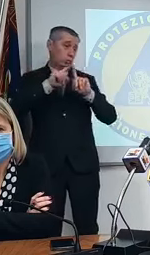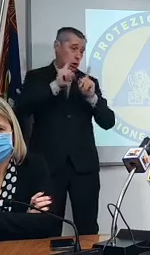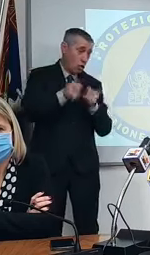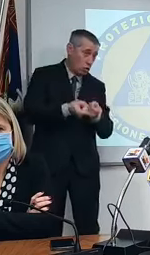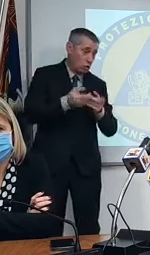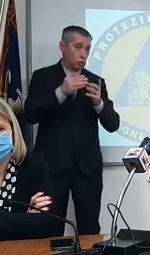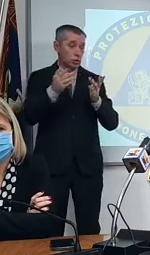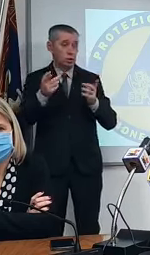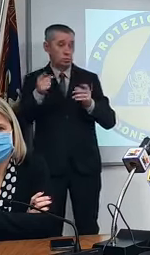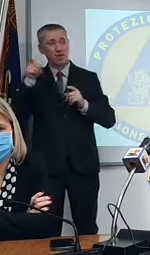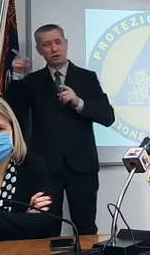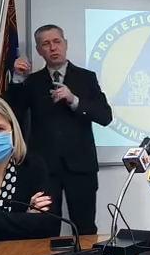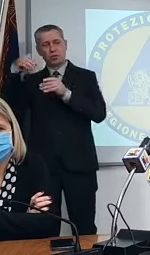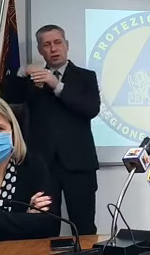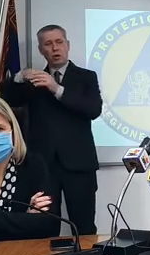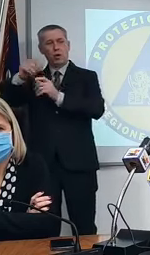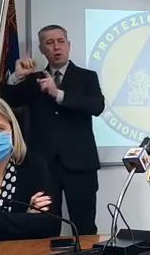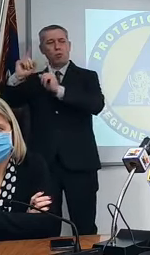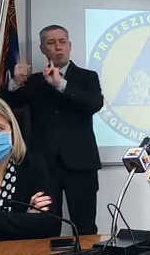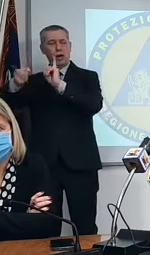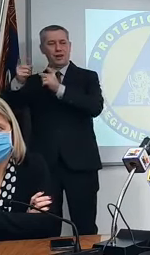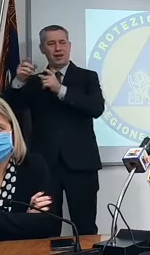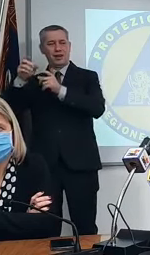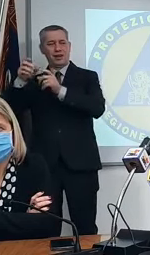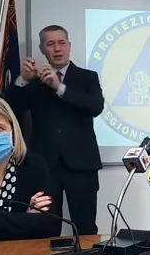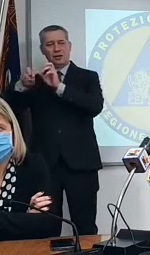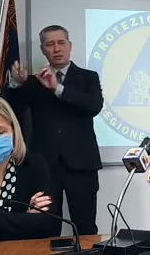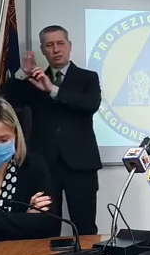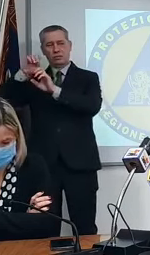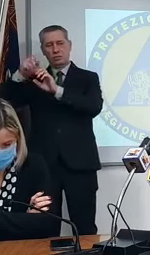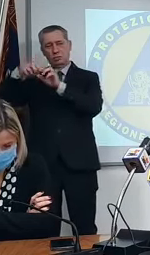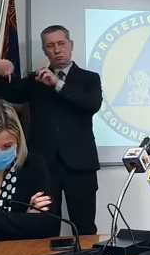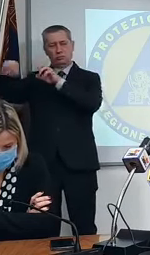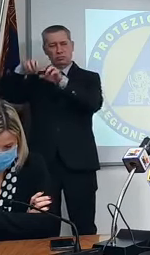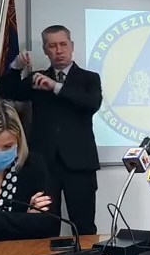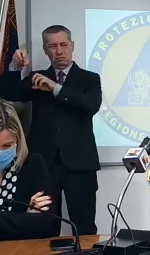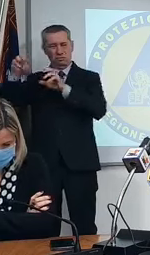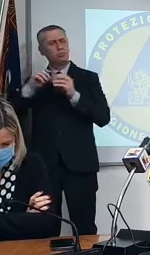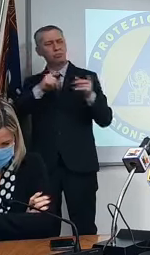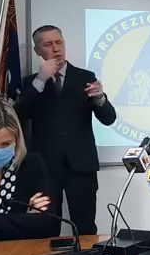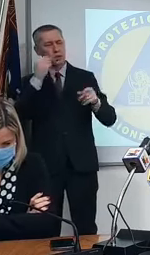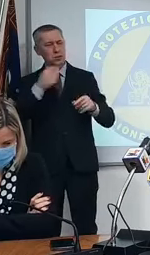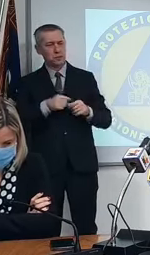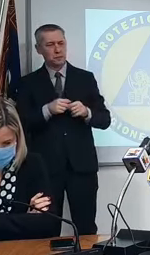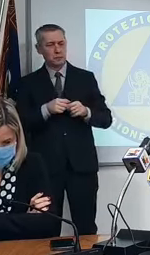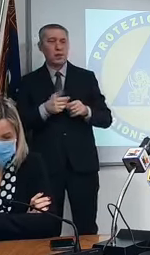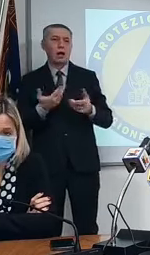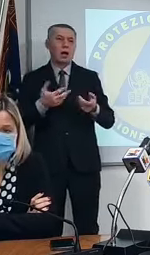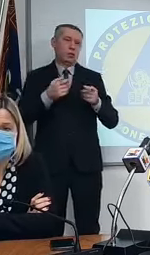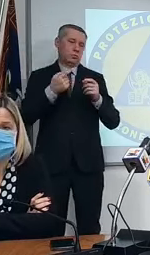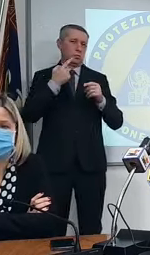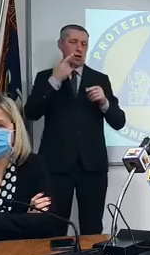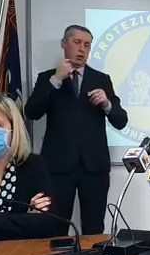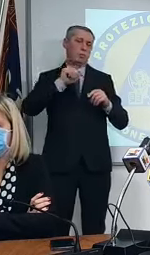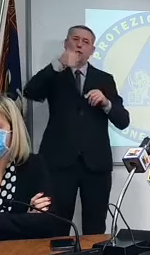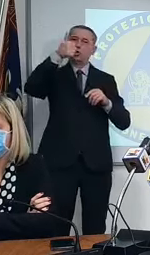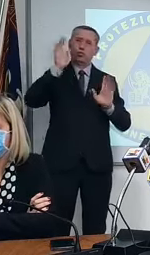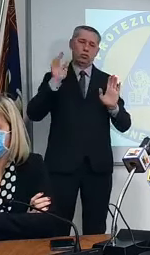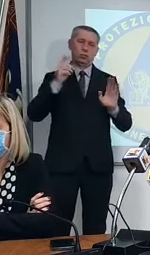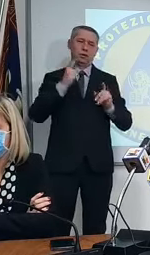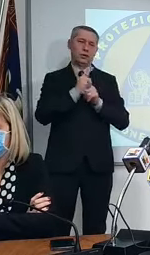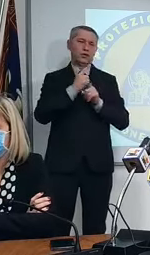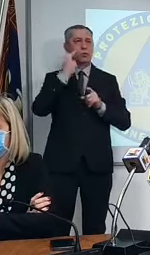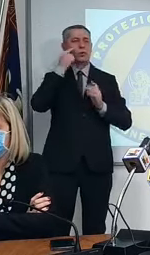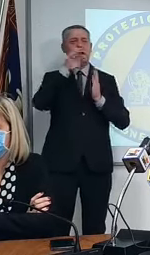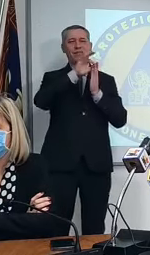forze politiche intanto bisogna avere l'obiettività di vedere la situazione sanitaria e del contagio dell'infezione quindi i